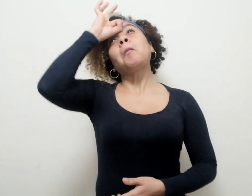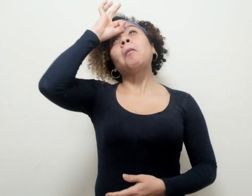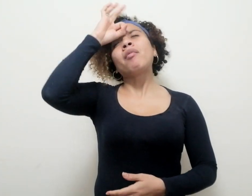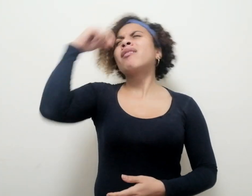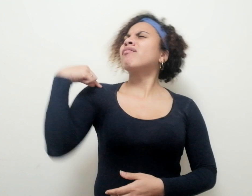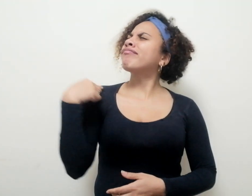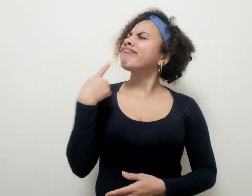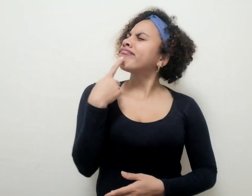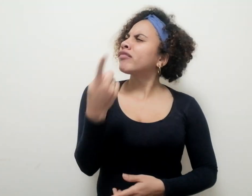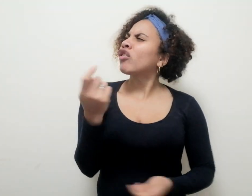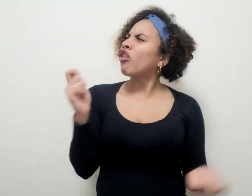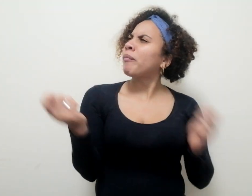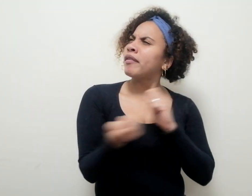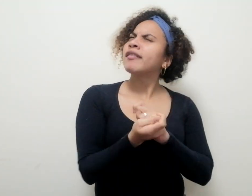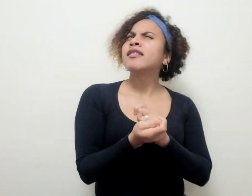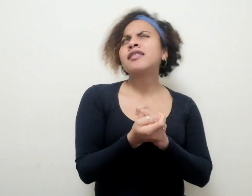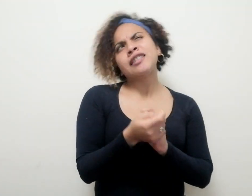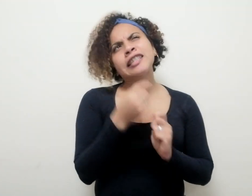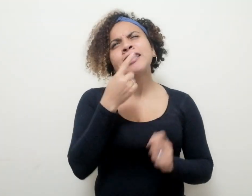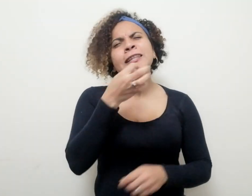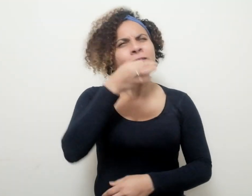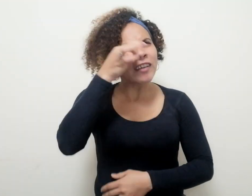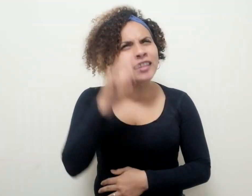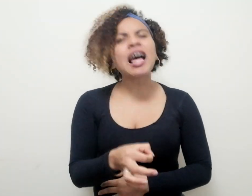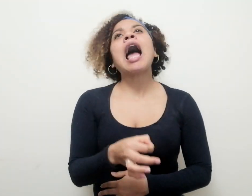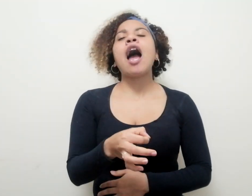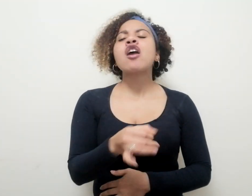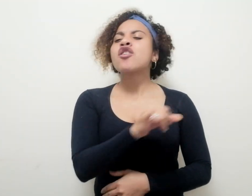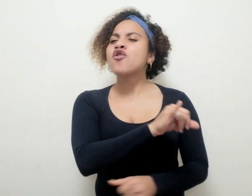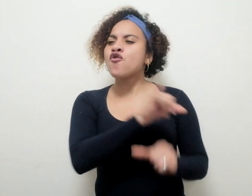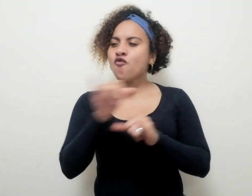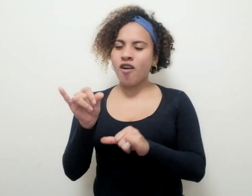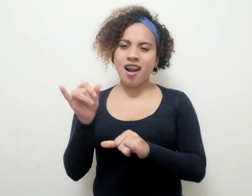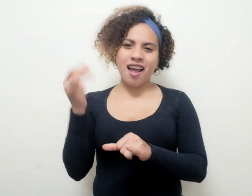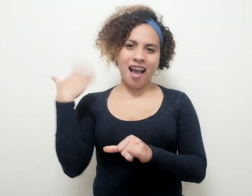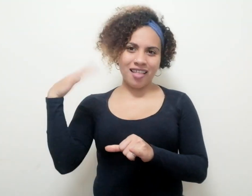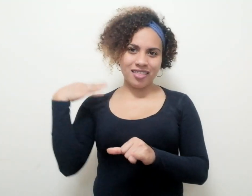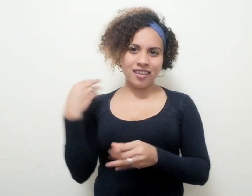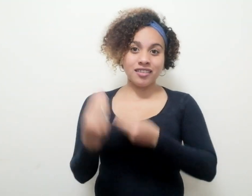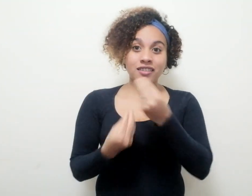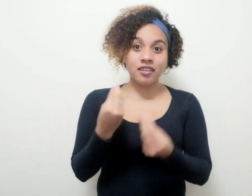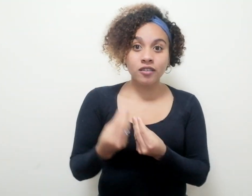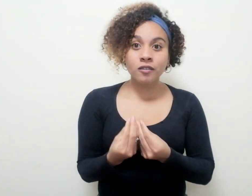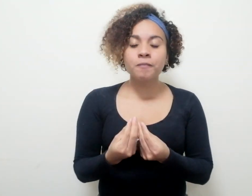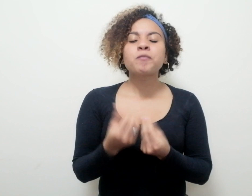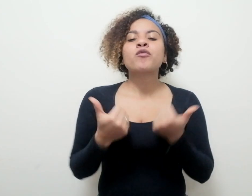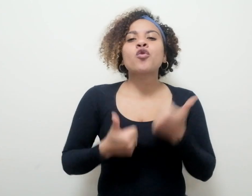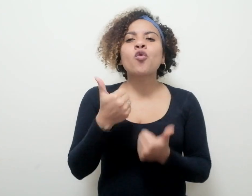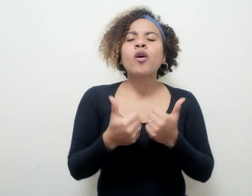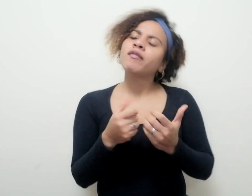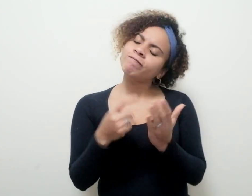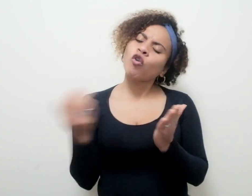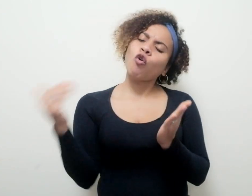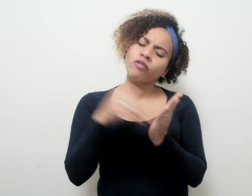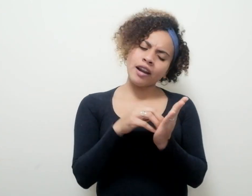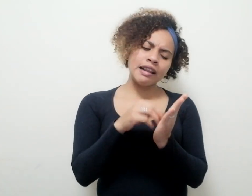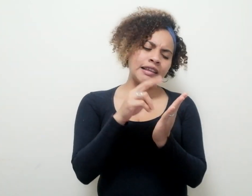por convertirlo en un hecho tan honesto como lo fue, en su momento, la capitulación del Virrey